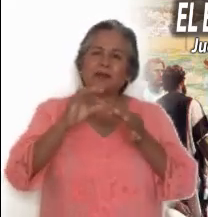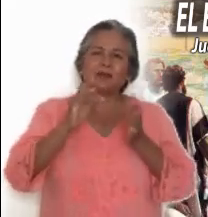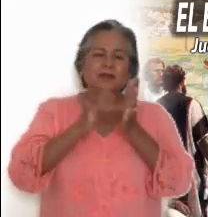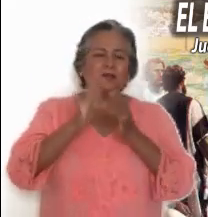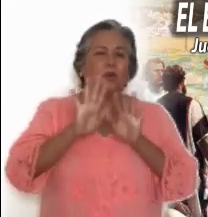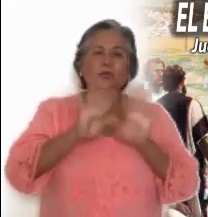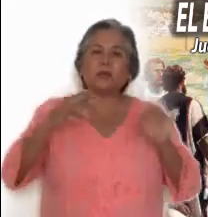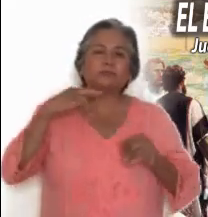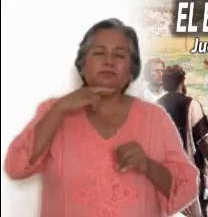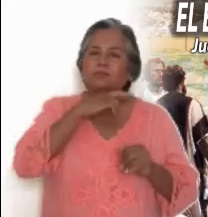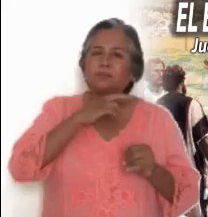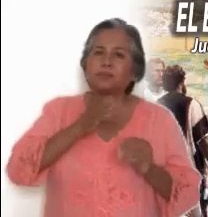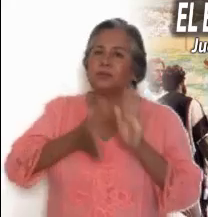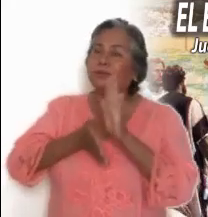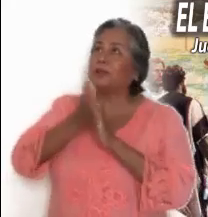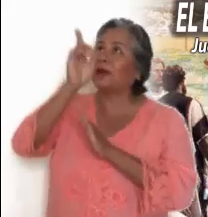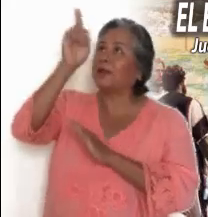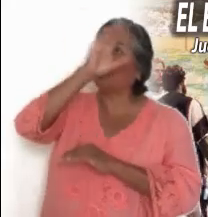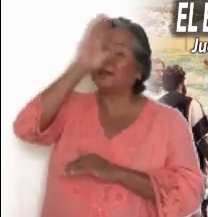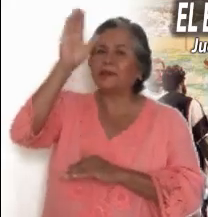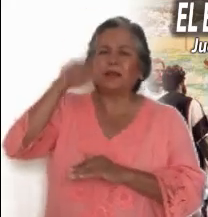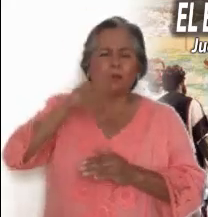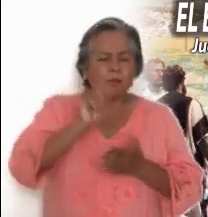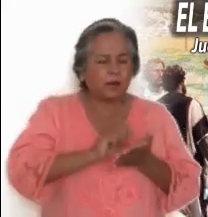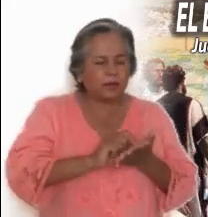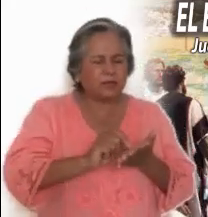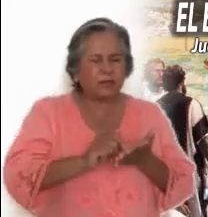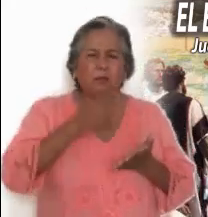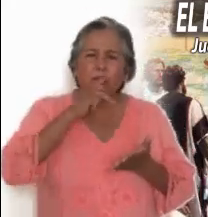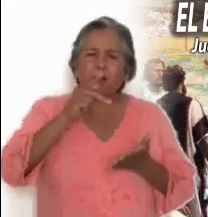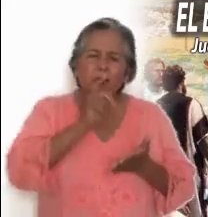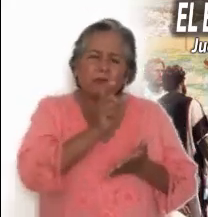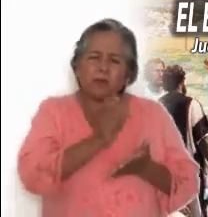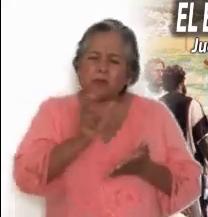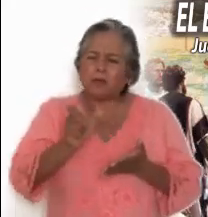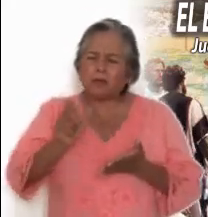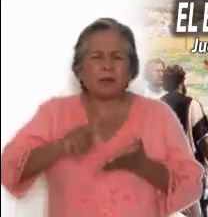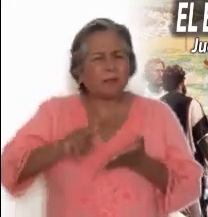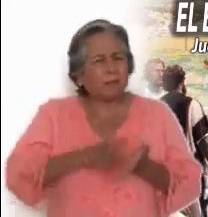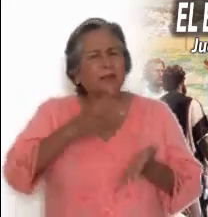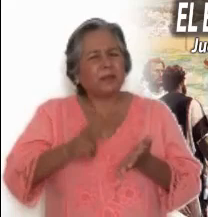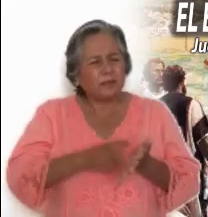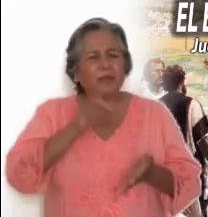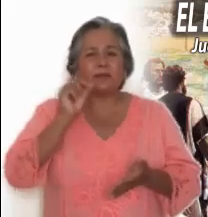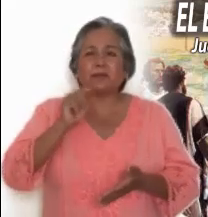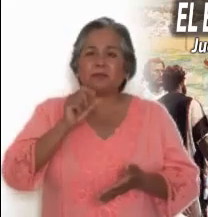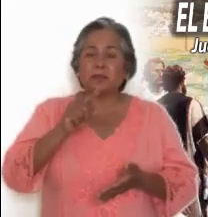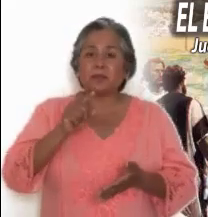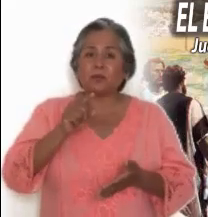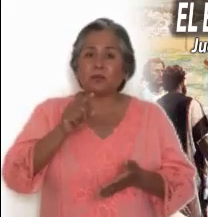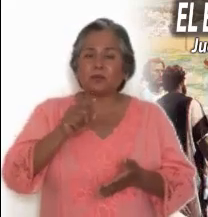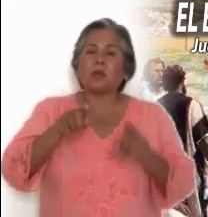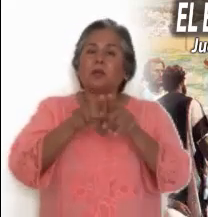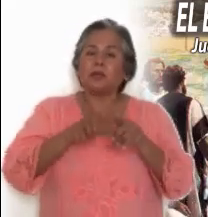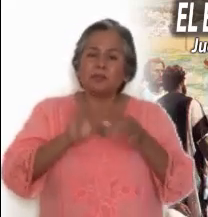En medio de repeticiones y palabras confusas, nos muestra el ánimo que va